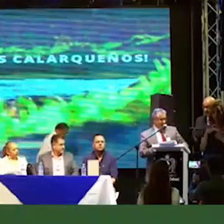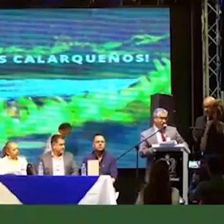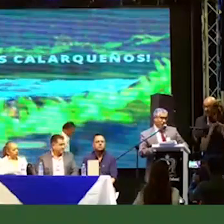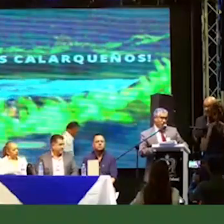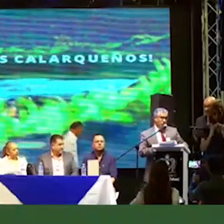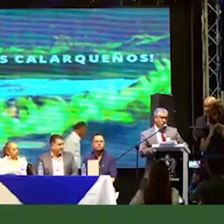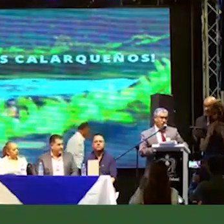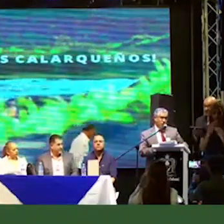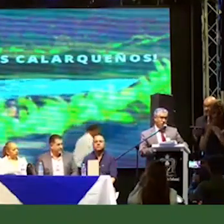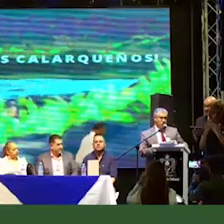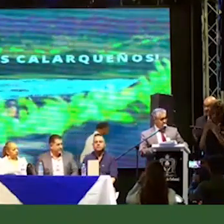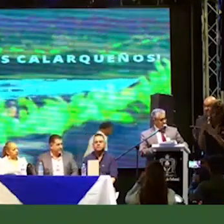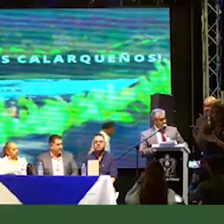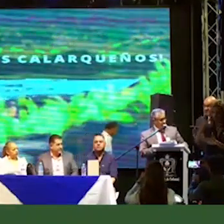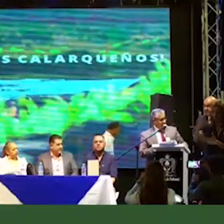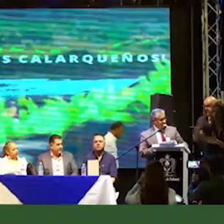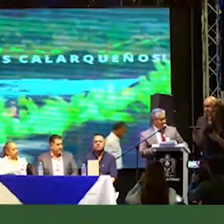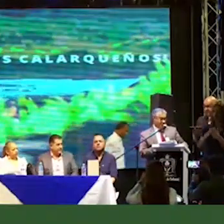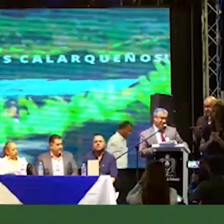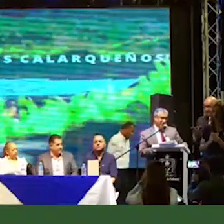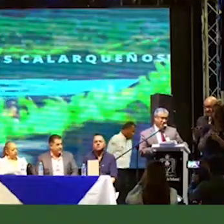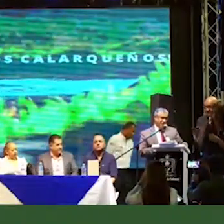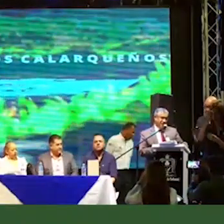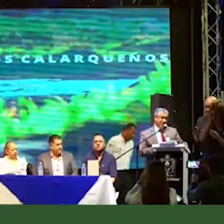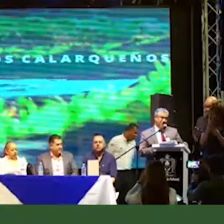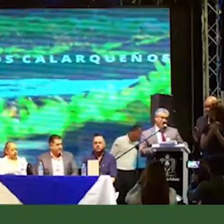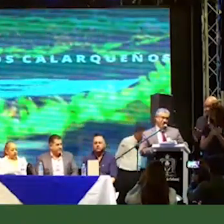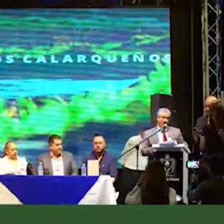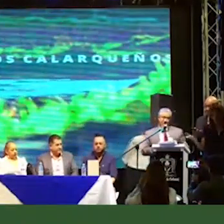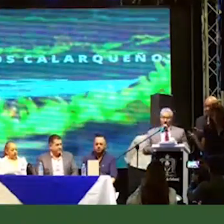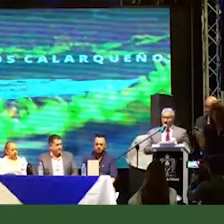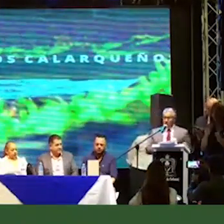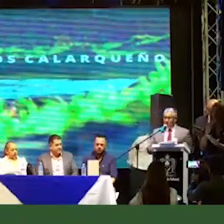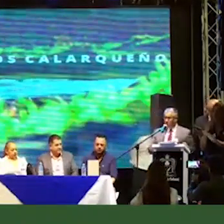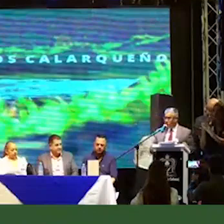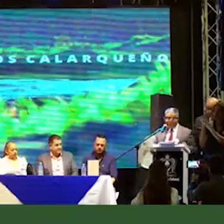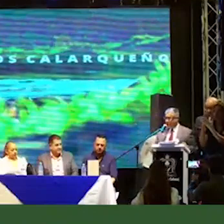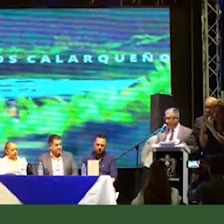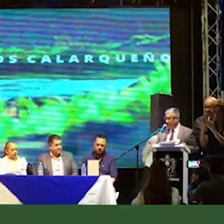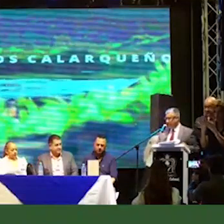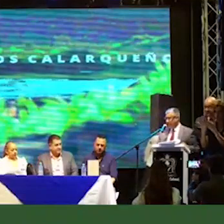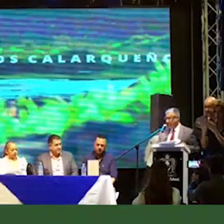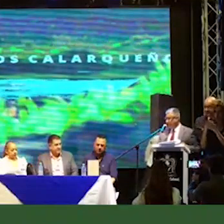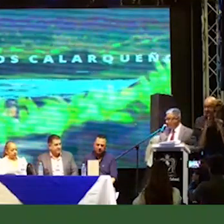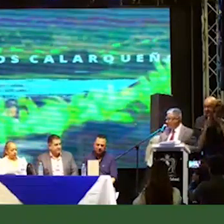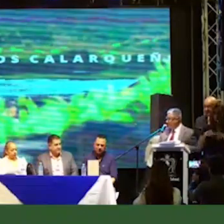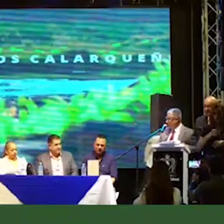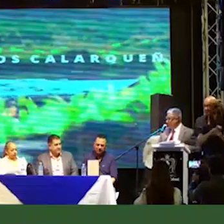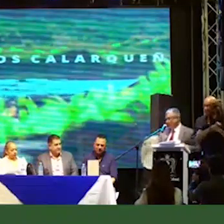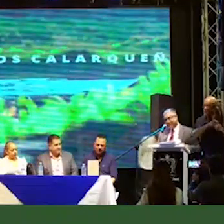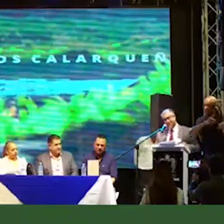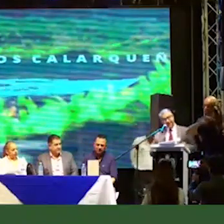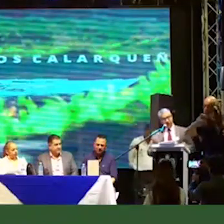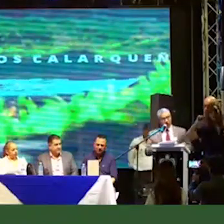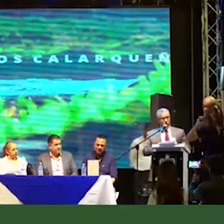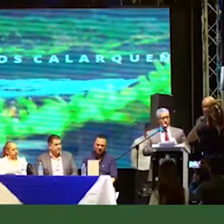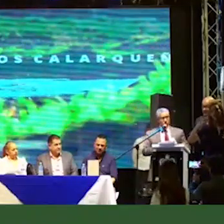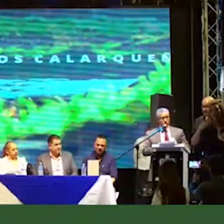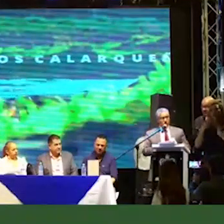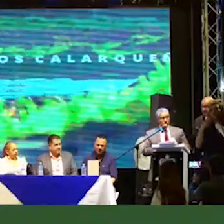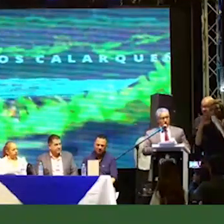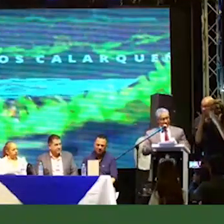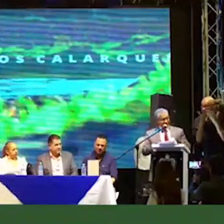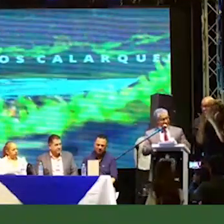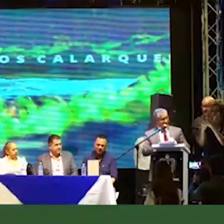gracias a Dios por todas las bendiciones recibidas. Y en el momento de levantarme, le doy gracias a Dios,